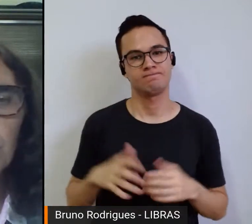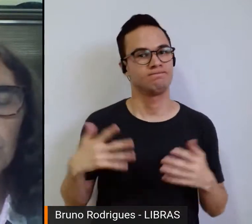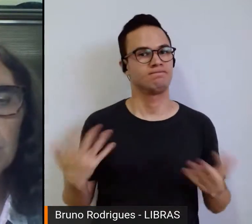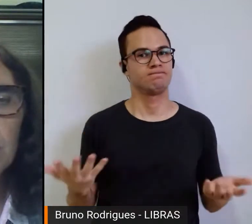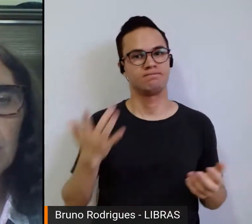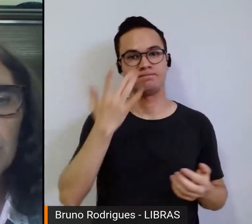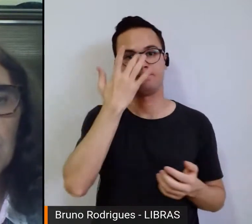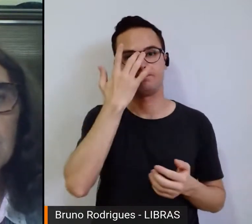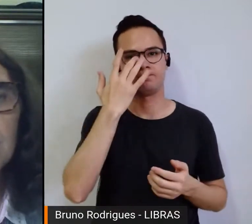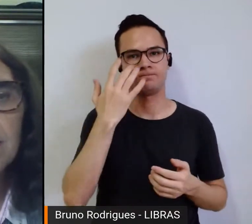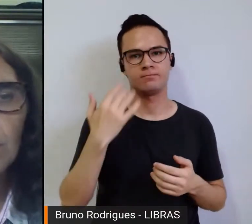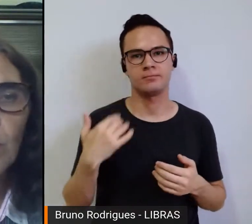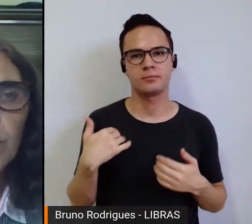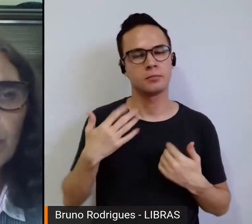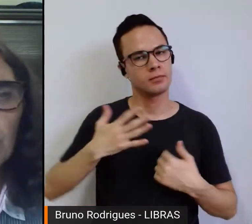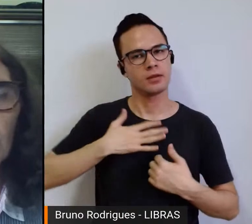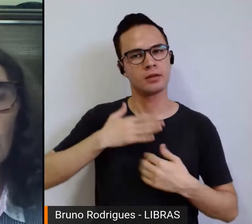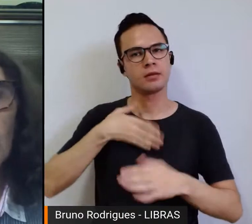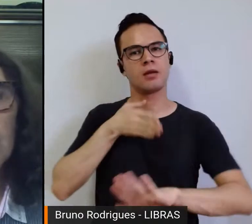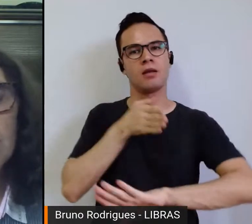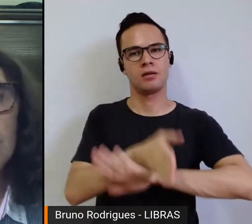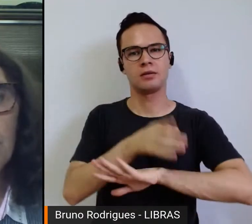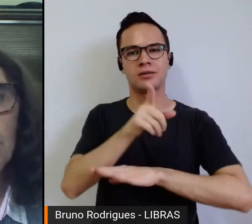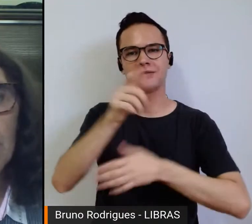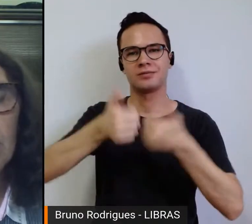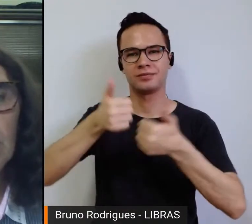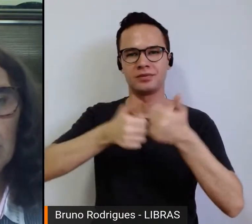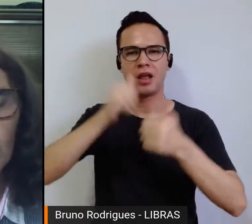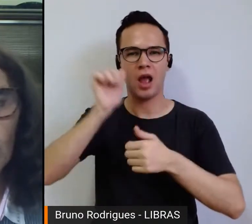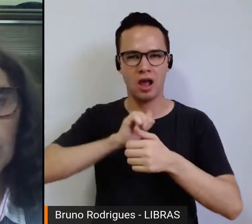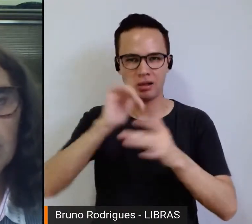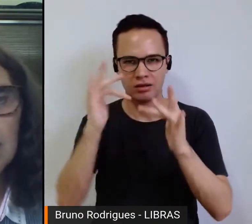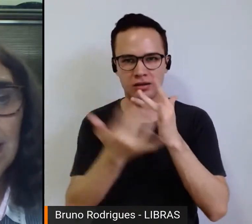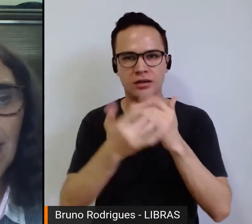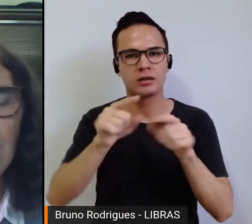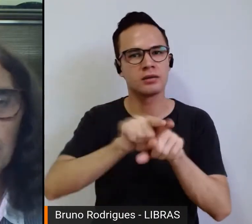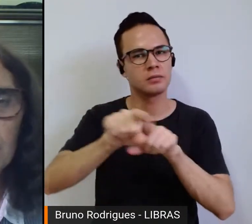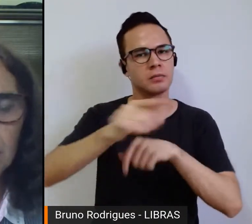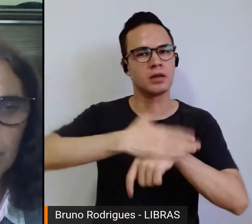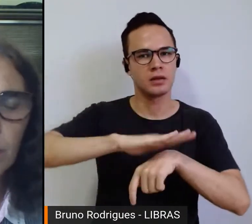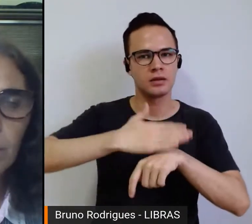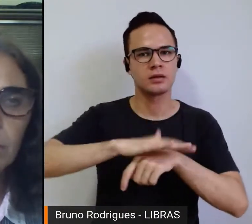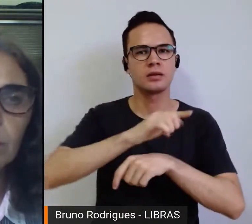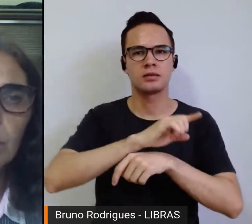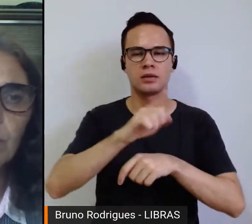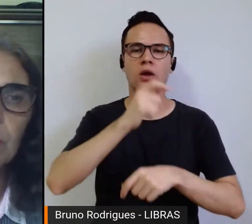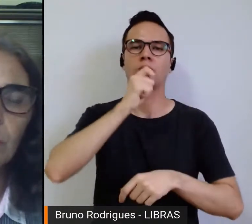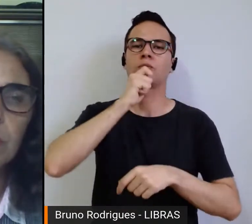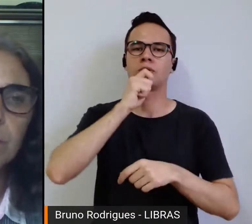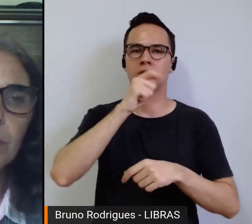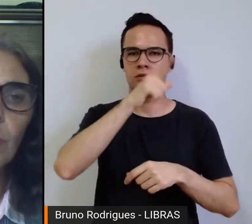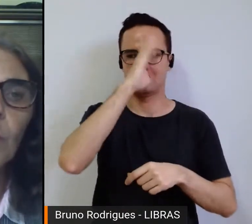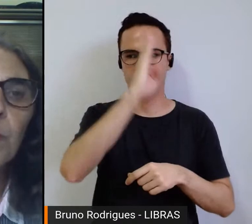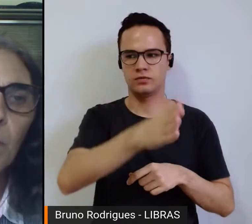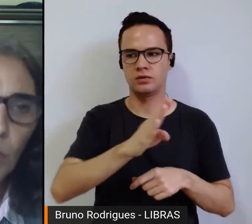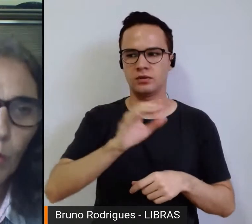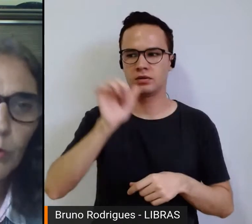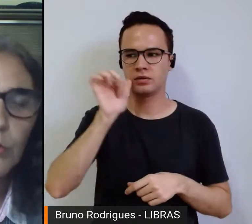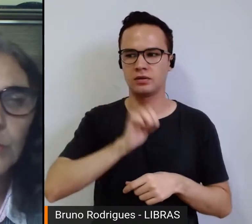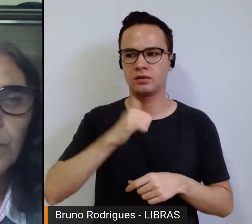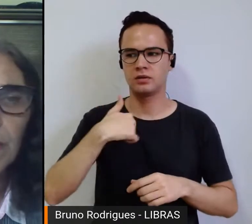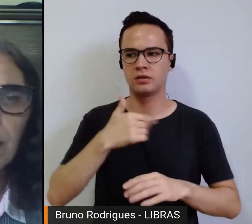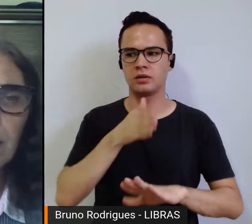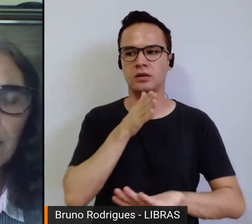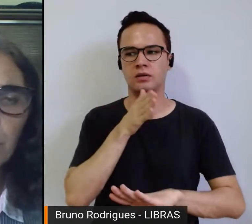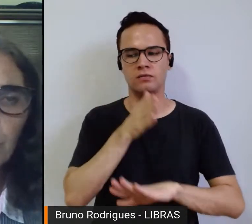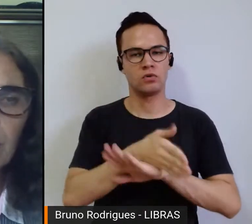essa, digamos, minha inserção com as jogadoras e treinadoras e árbitras, mas sobretudo com as jogadoras, me jogou para um